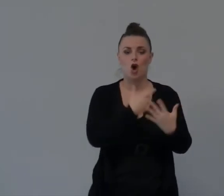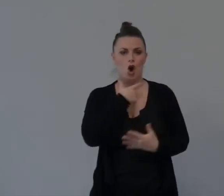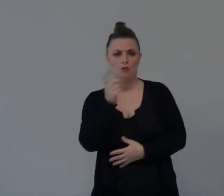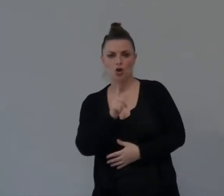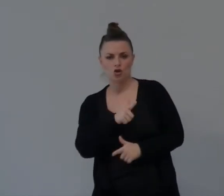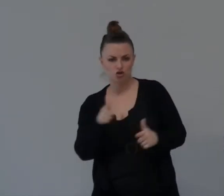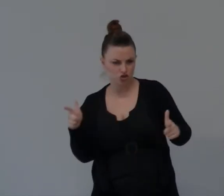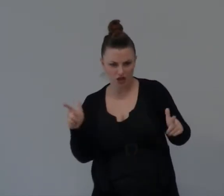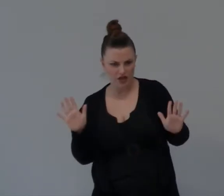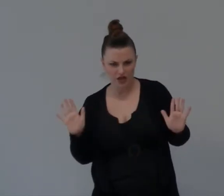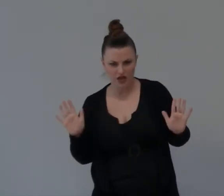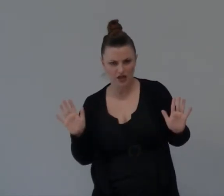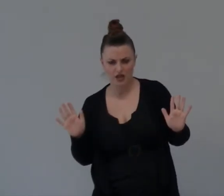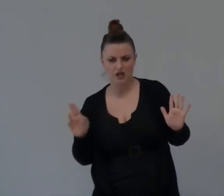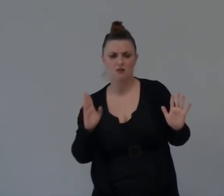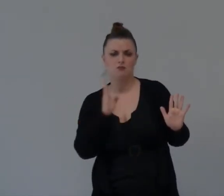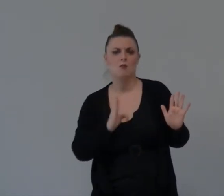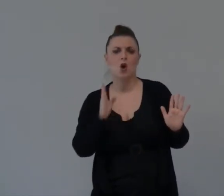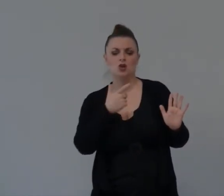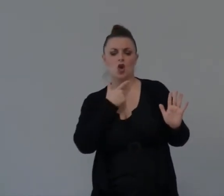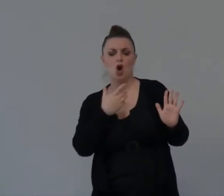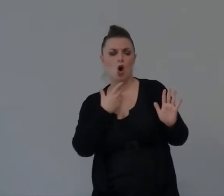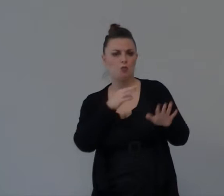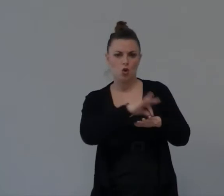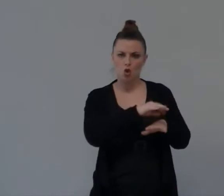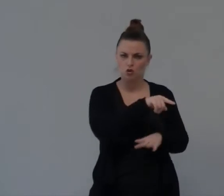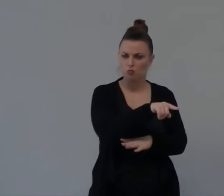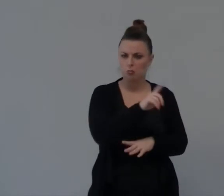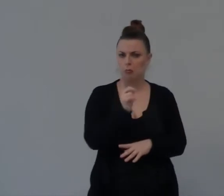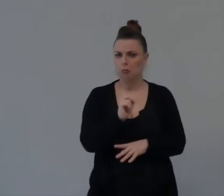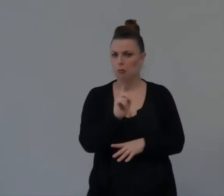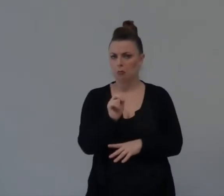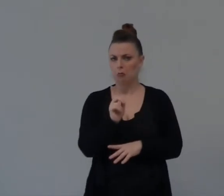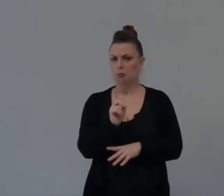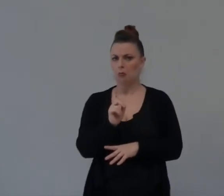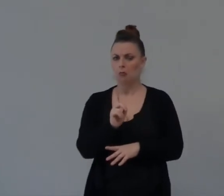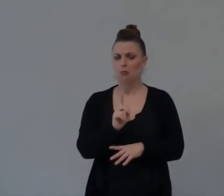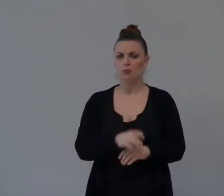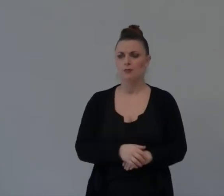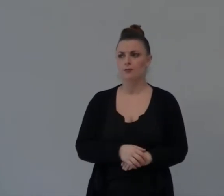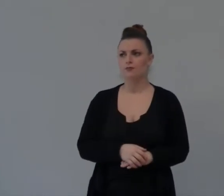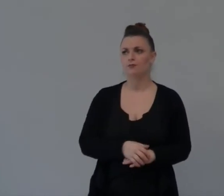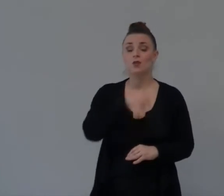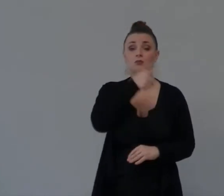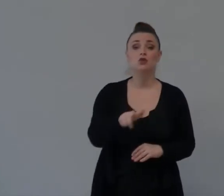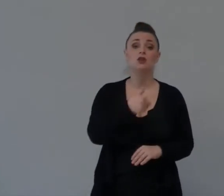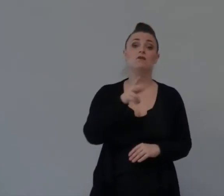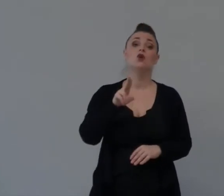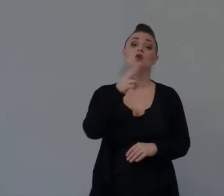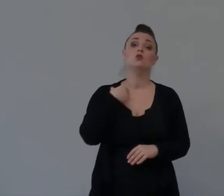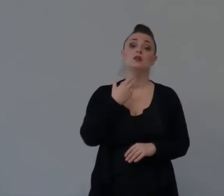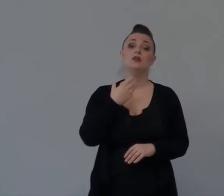Era Obbligato A Sposare Rolta Non Era Obbligato Perché Rolta Non Era Obbligato